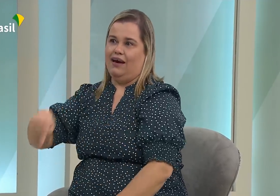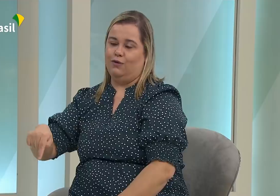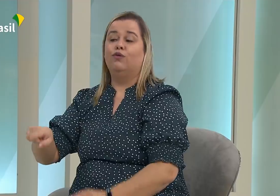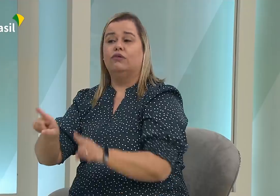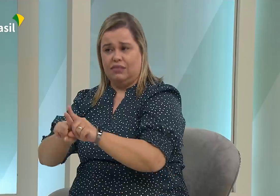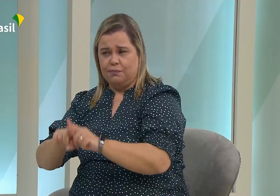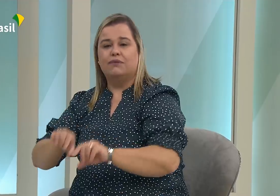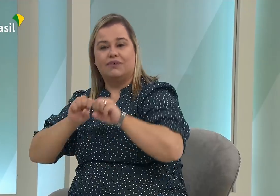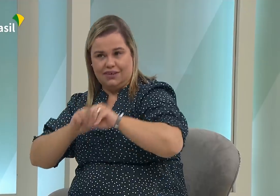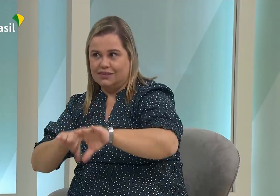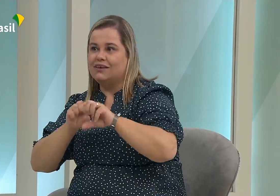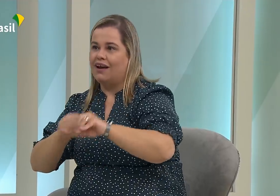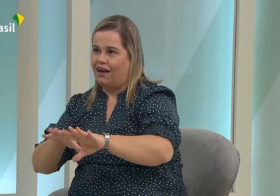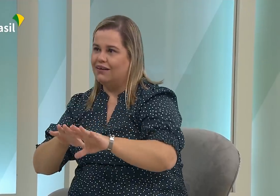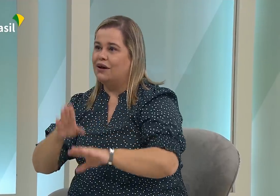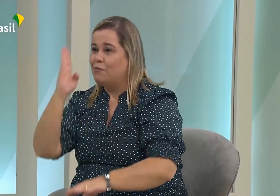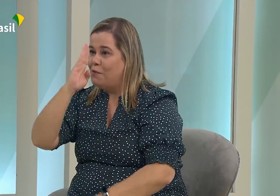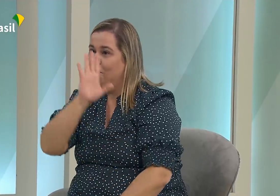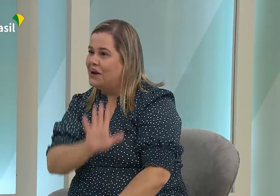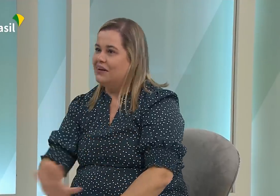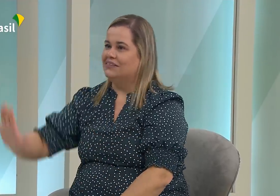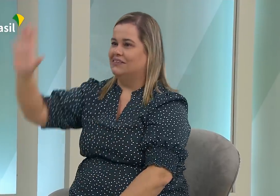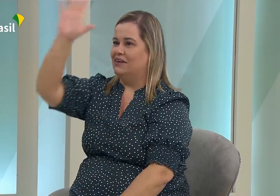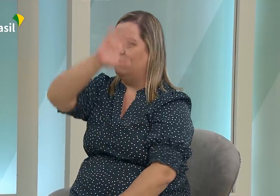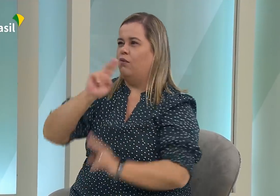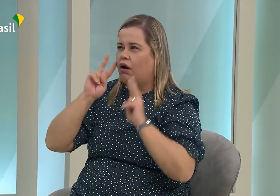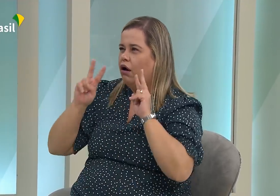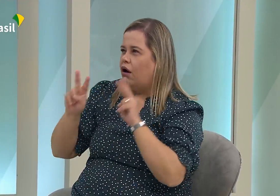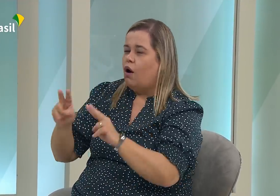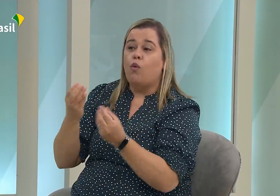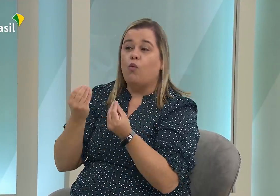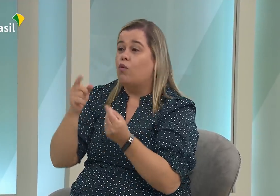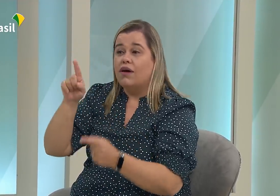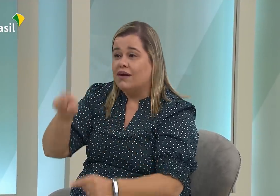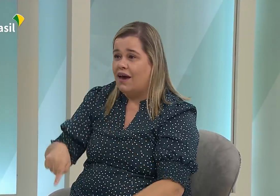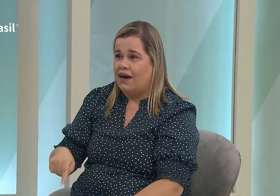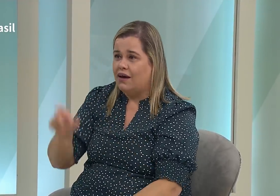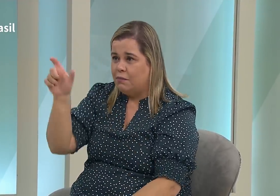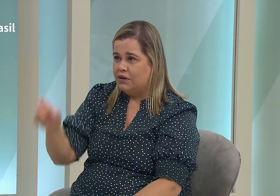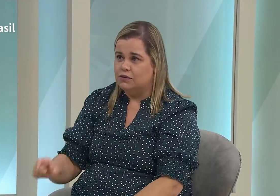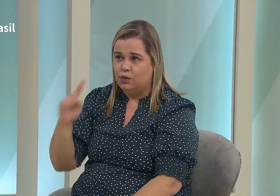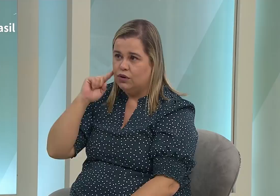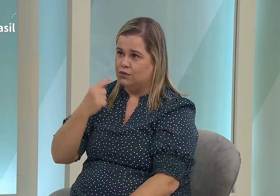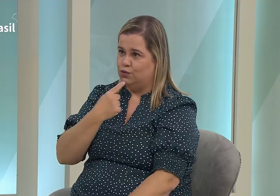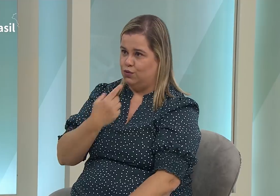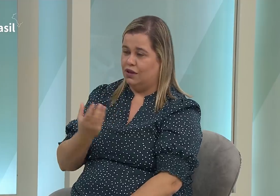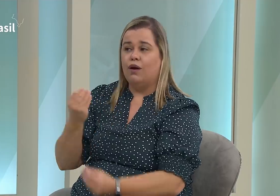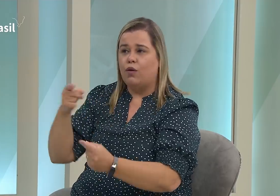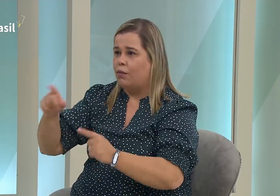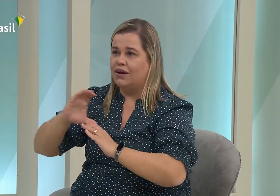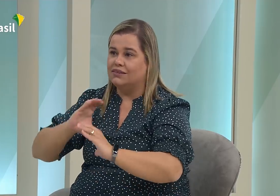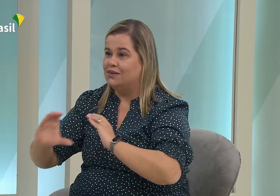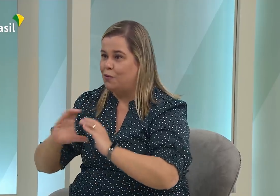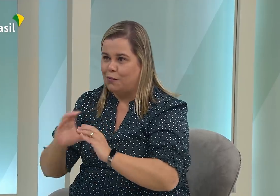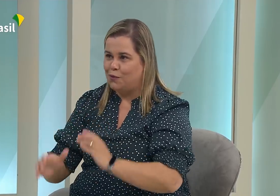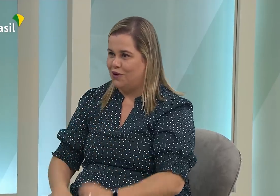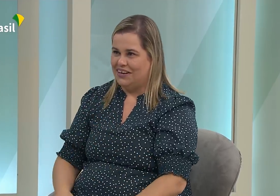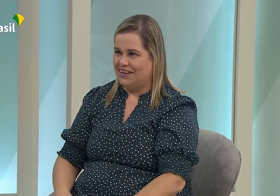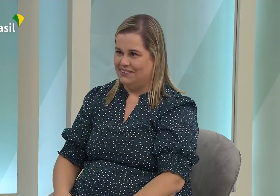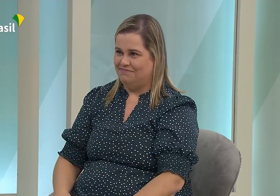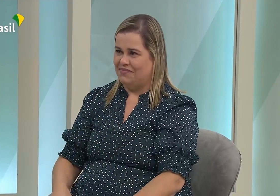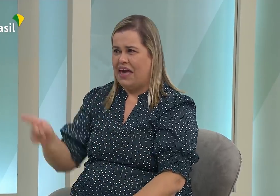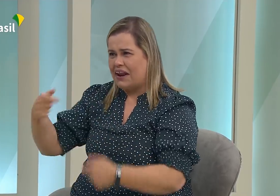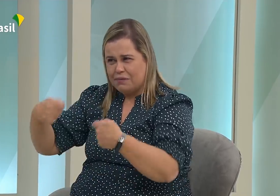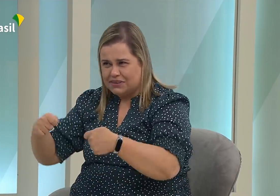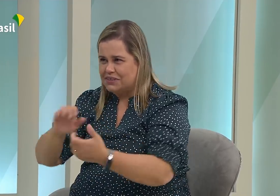estou aqui para trabalhar, mas também para conscientizar a população de uma maneira geral, para que as pessoas entendam quem é a